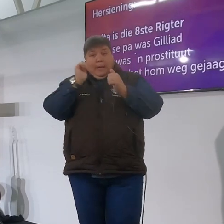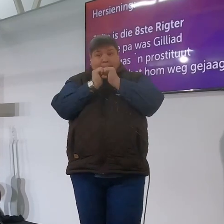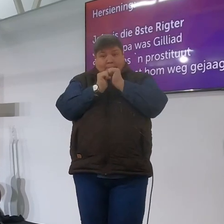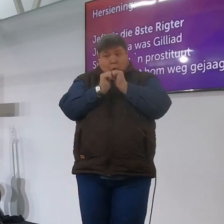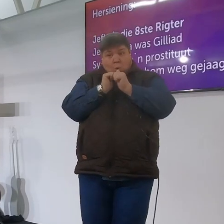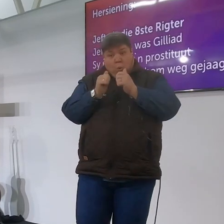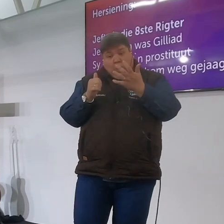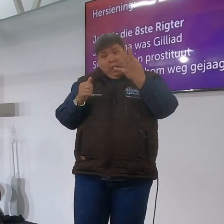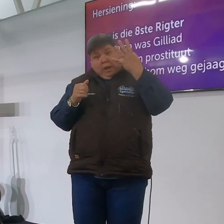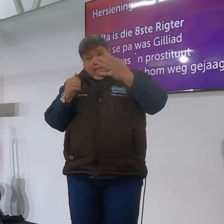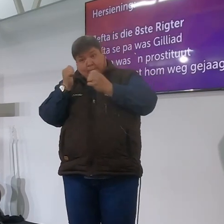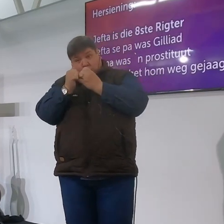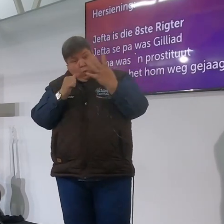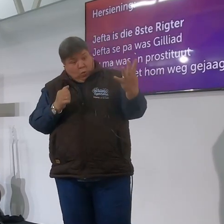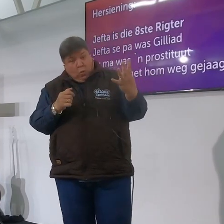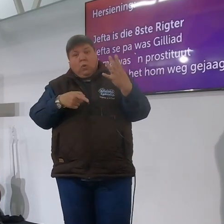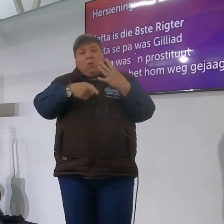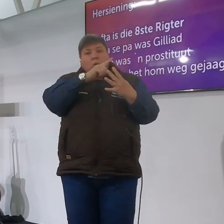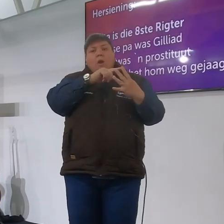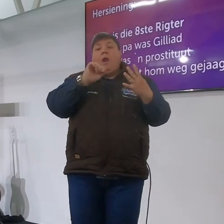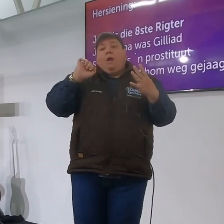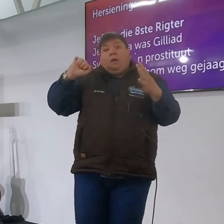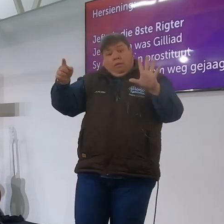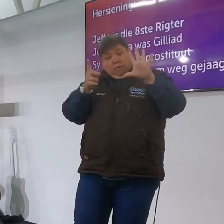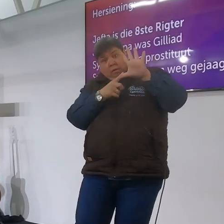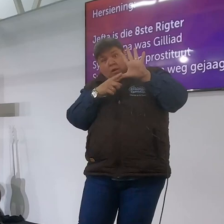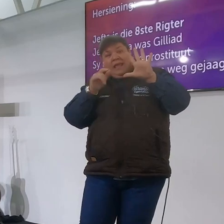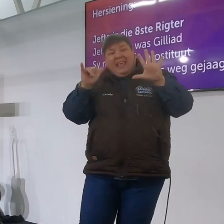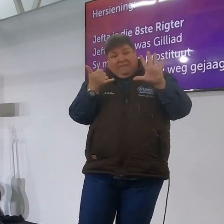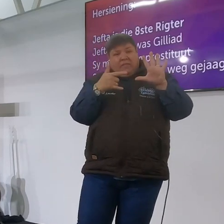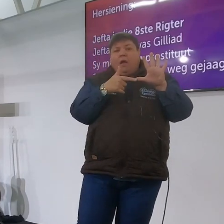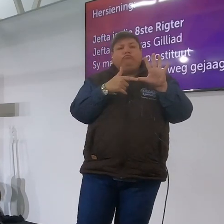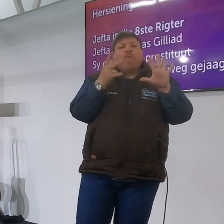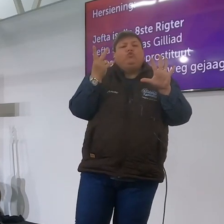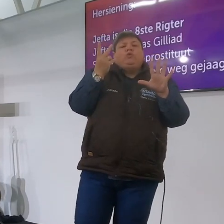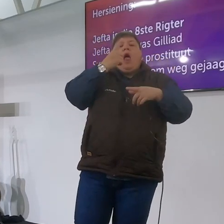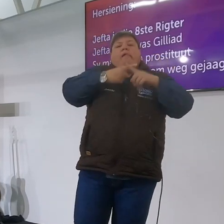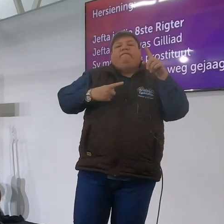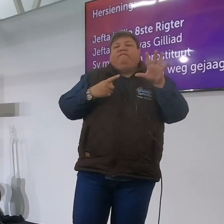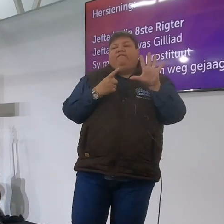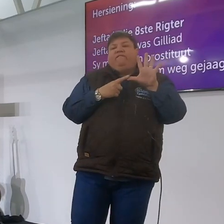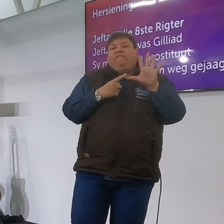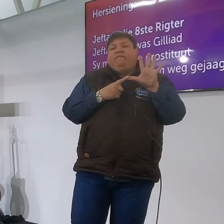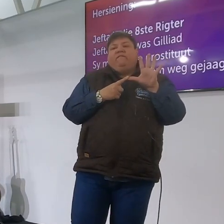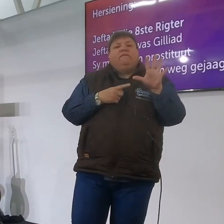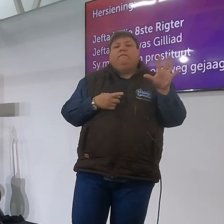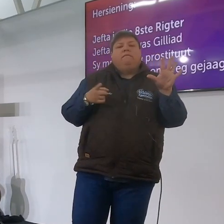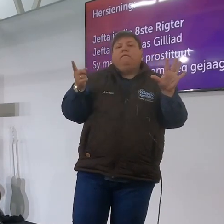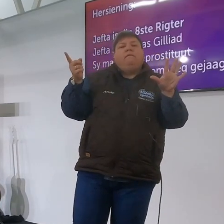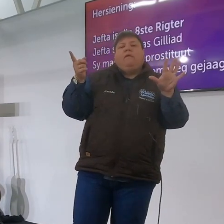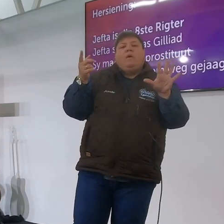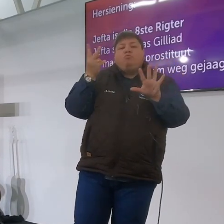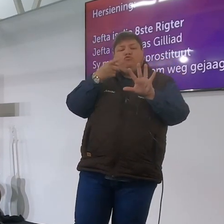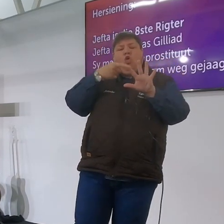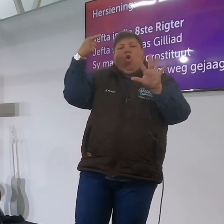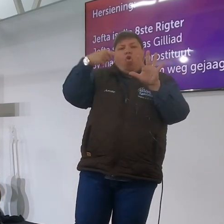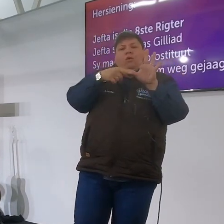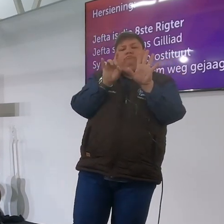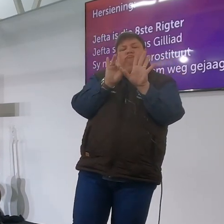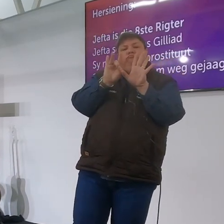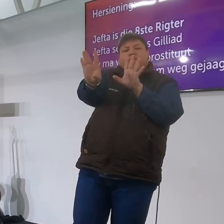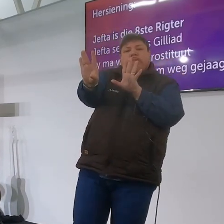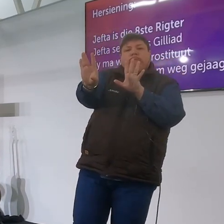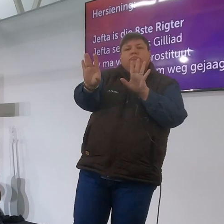gesê wacht een bykie, wacht een bykie. Ons het die wiskinde gedoen. Ons is te veel broers en ons wil een bykie ons wil een bykie die